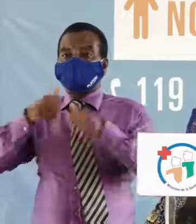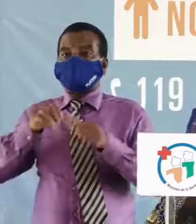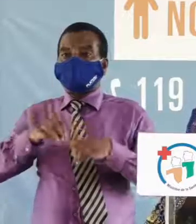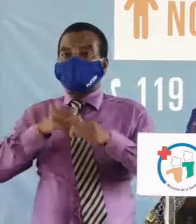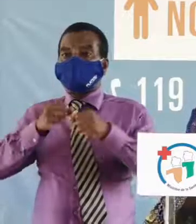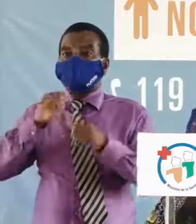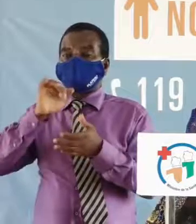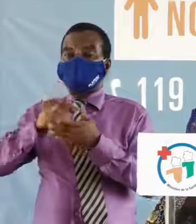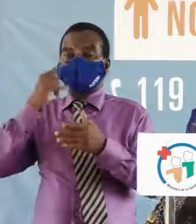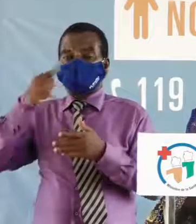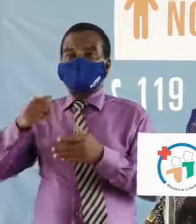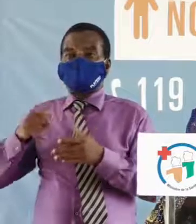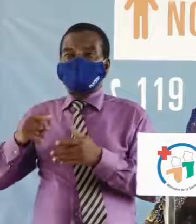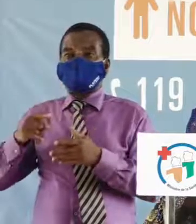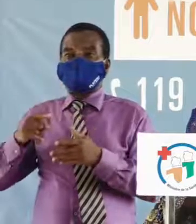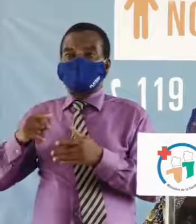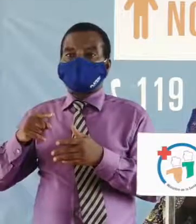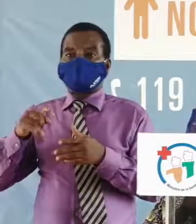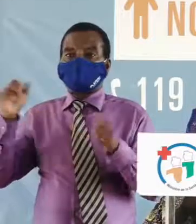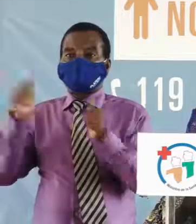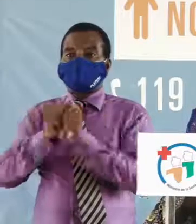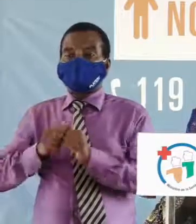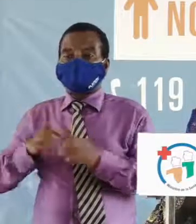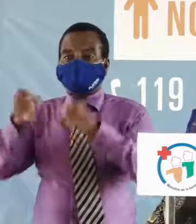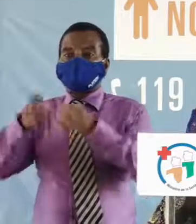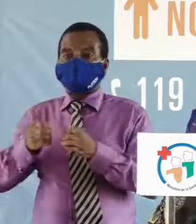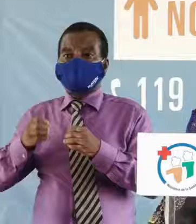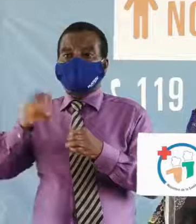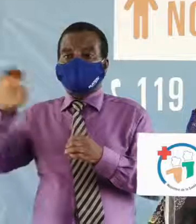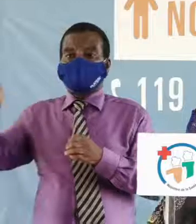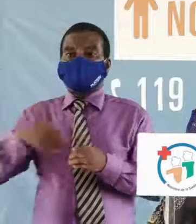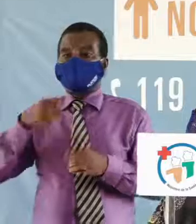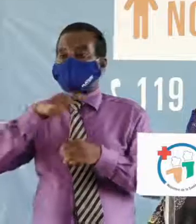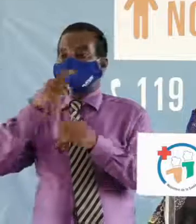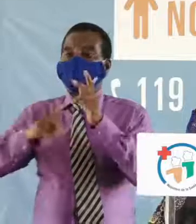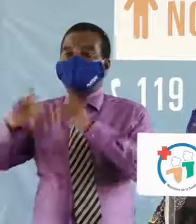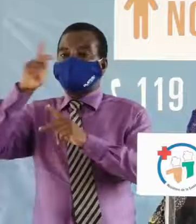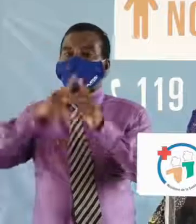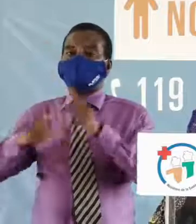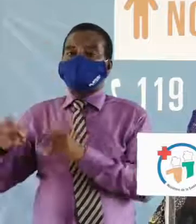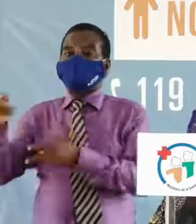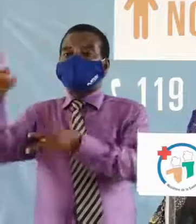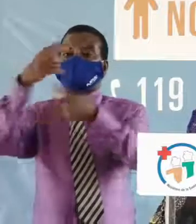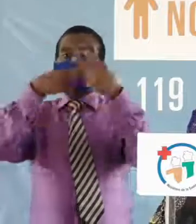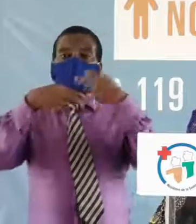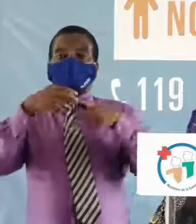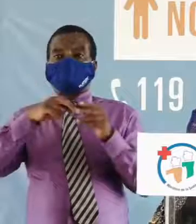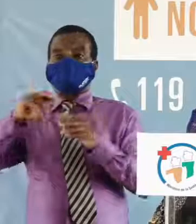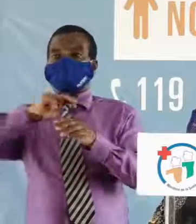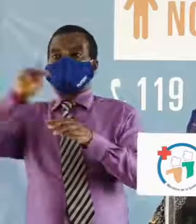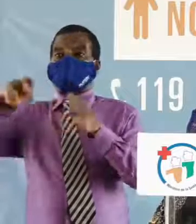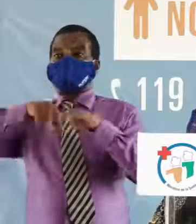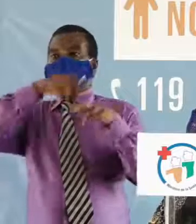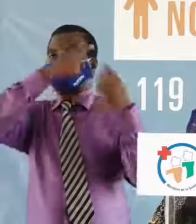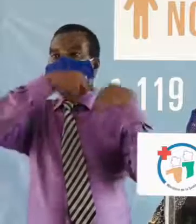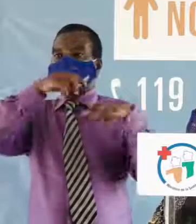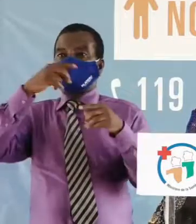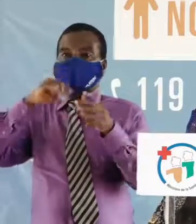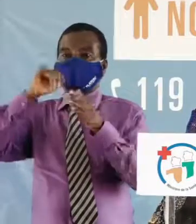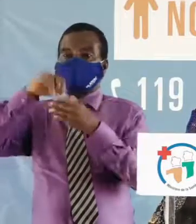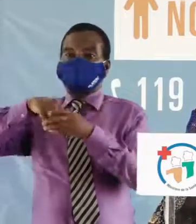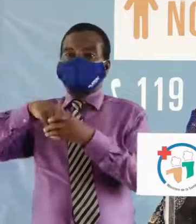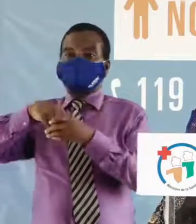Cet état de fait contraste avec la volonté affichée des populations d'un retour progressif à la normalité dans un contexte